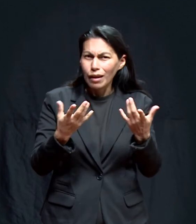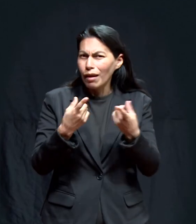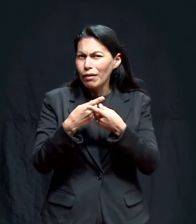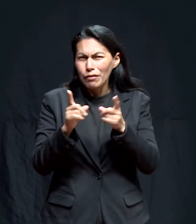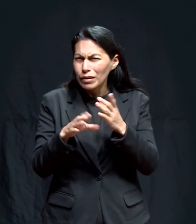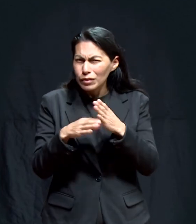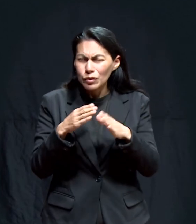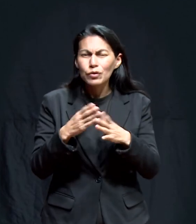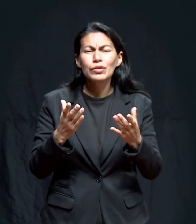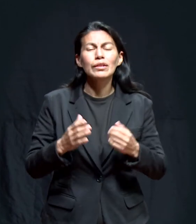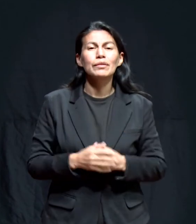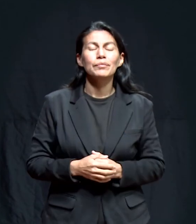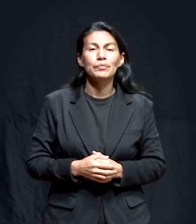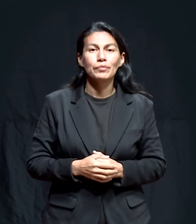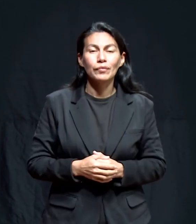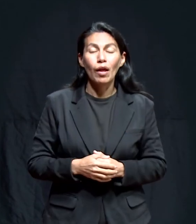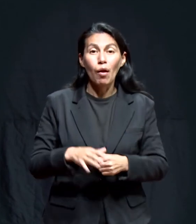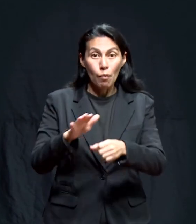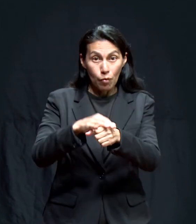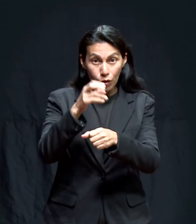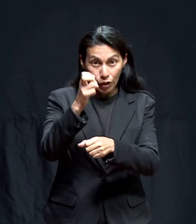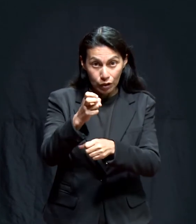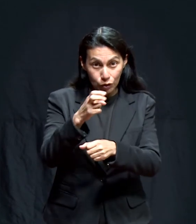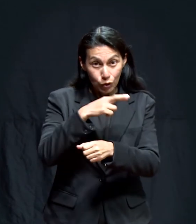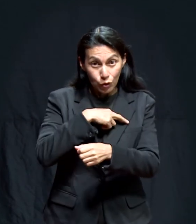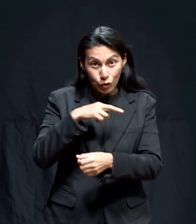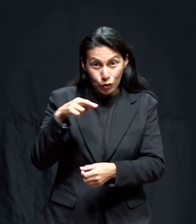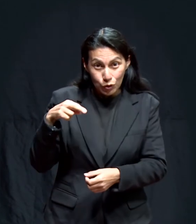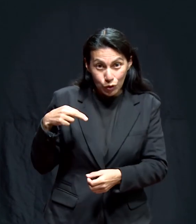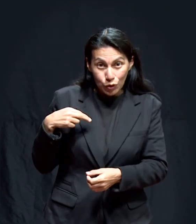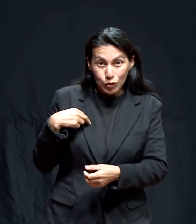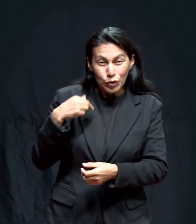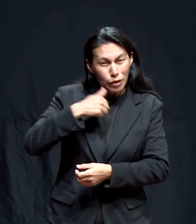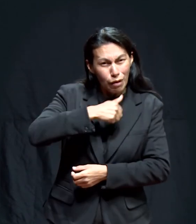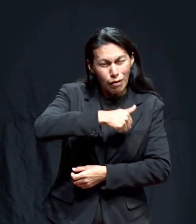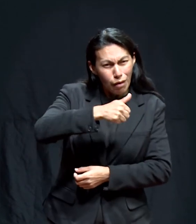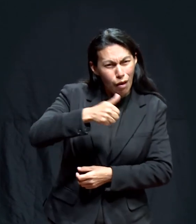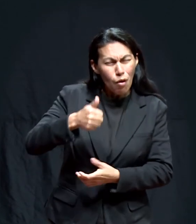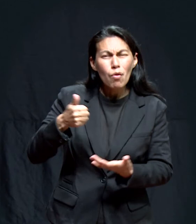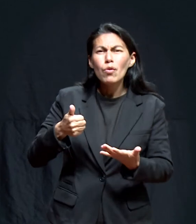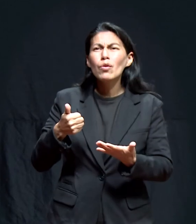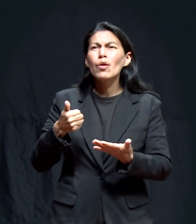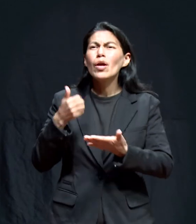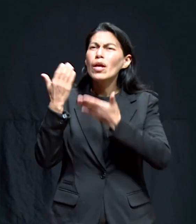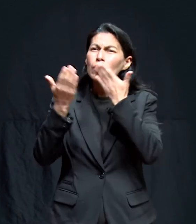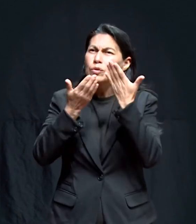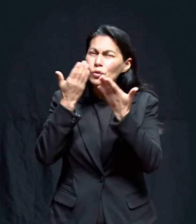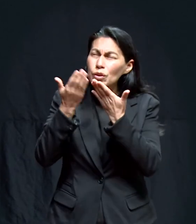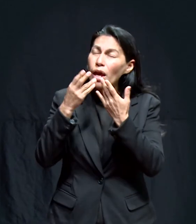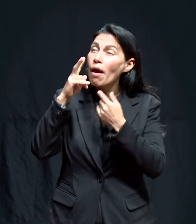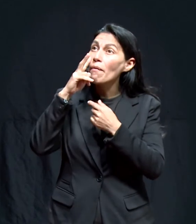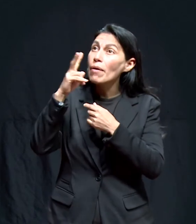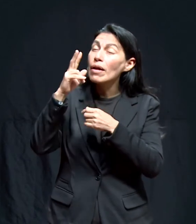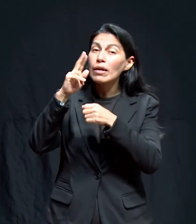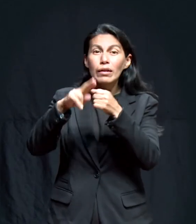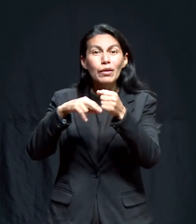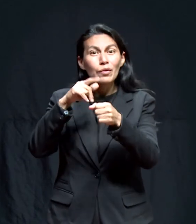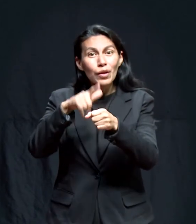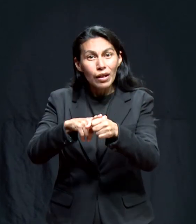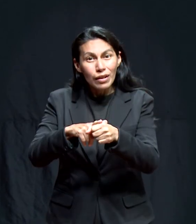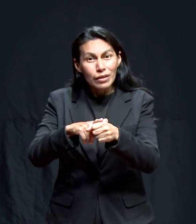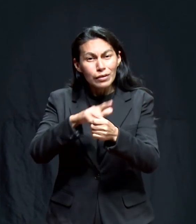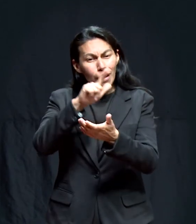de estudiar la naturaleza y sus leyes y obedecer las leyes de la salud para que nos vaya muy bien.